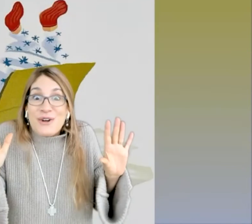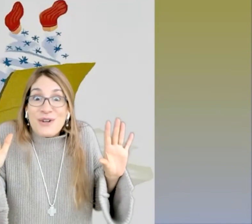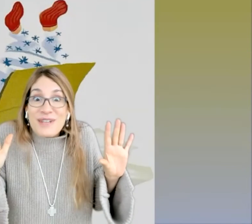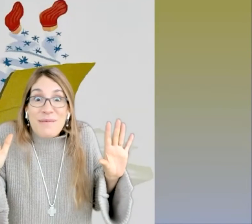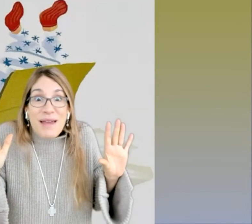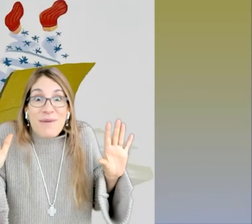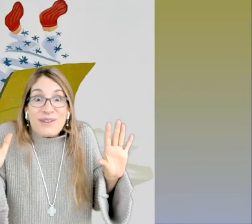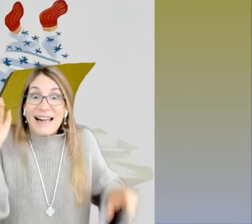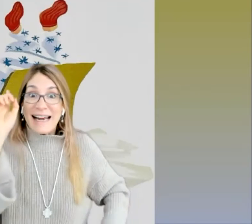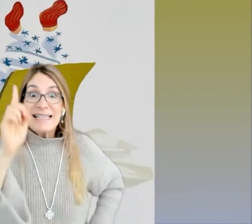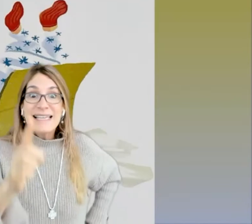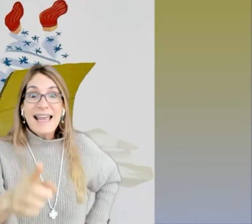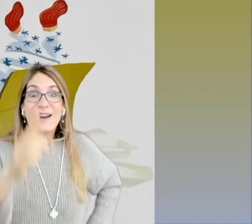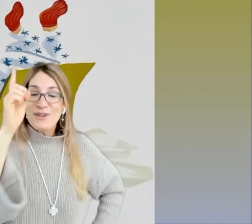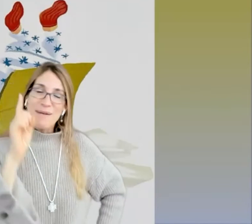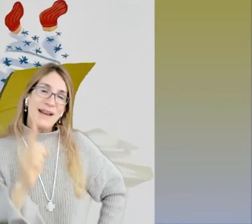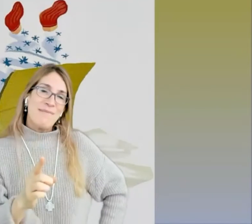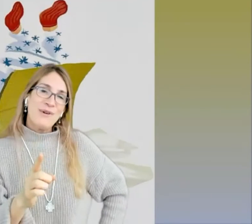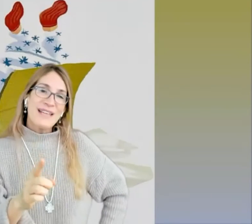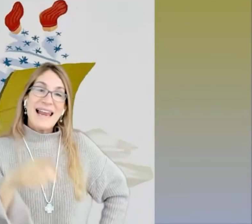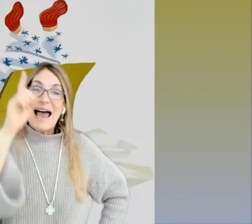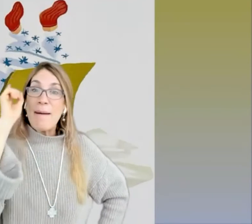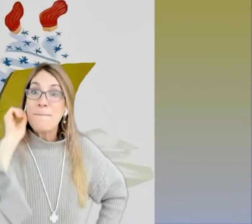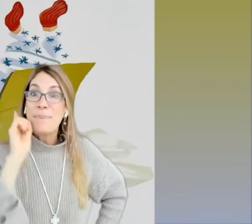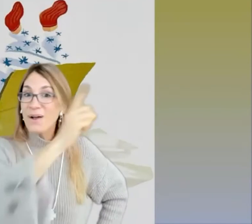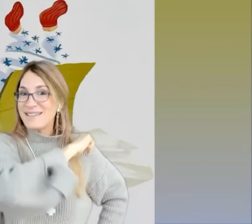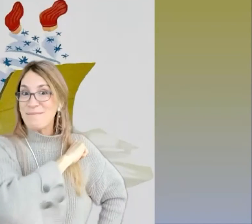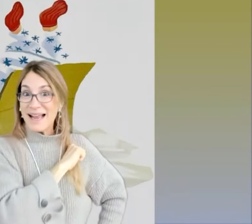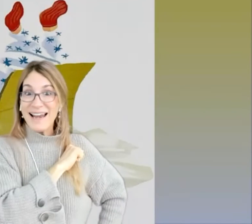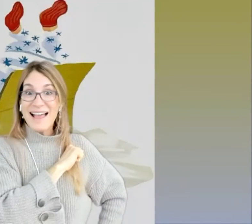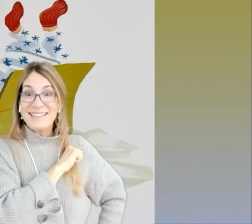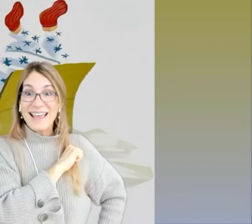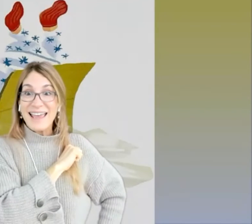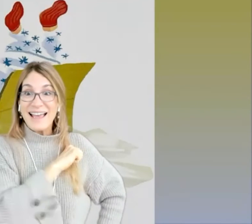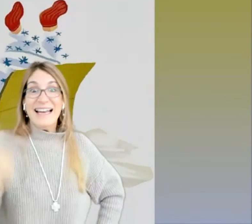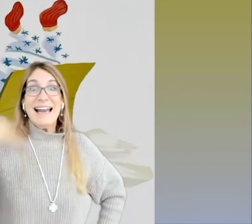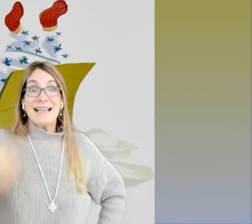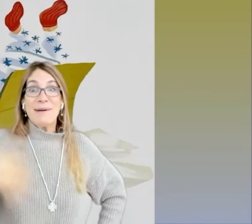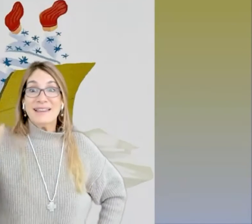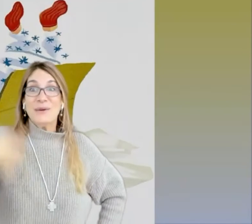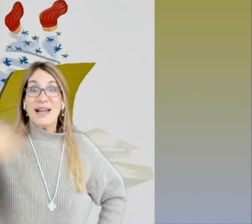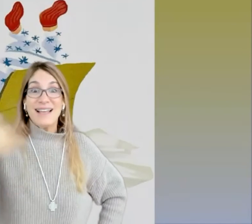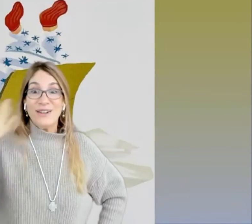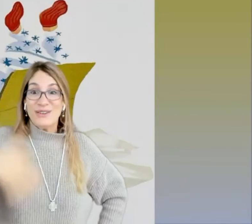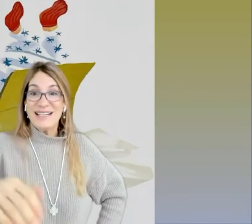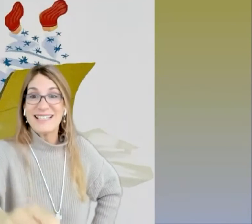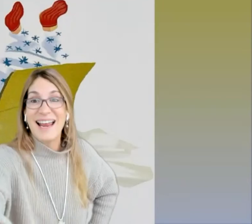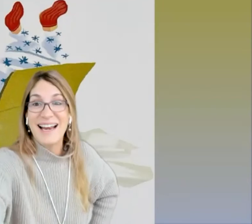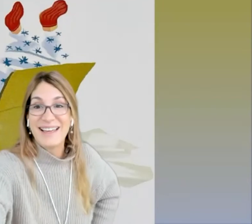no lo sabemos, recién lo sabremos, ¡la próxima clase! ¡Las aventuras de Otto en serie!